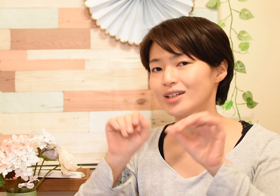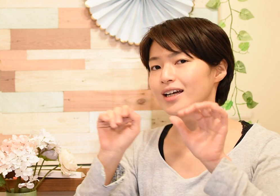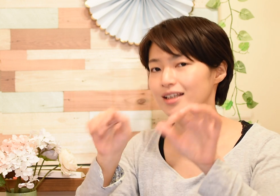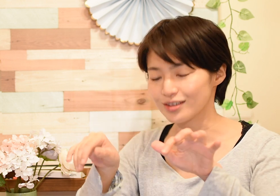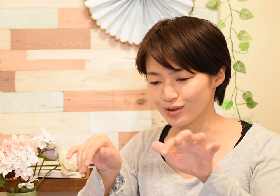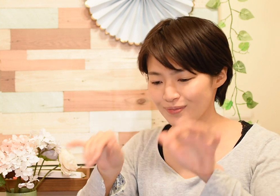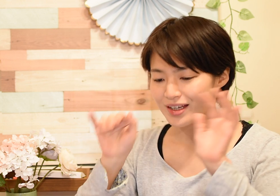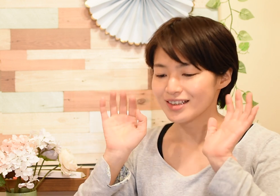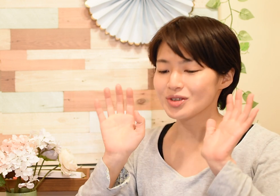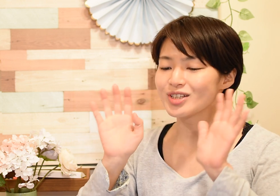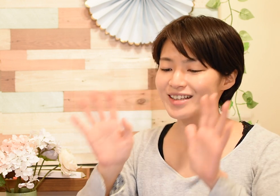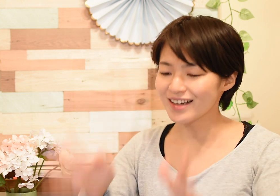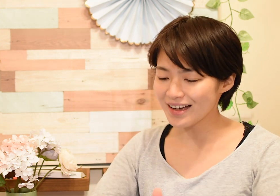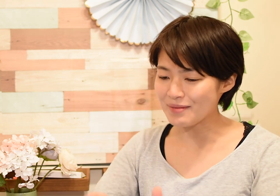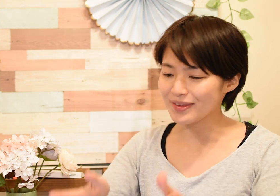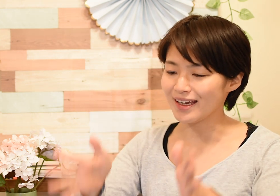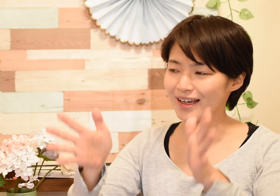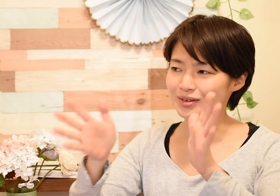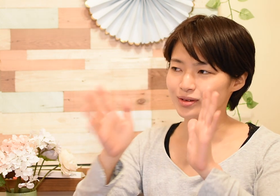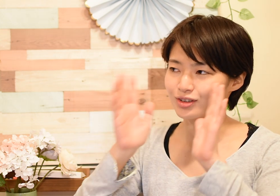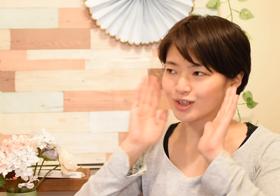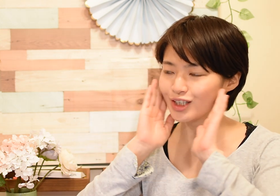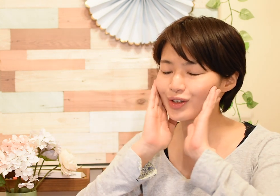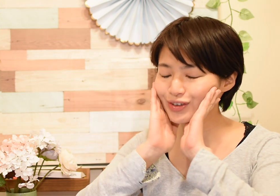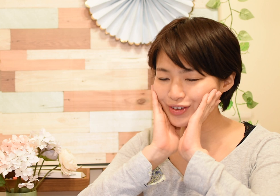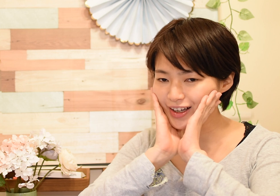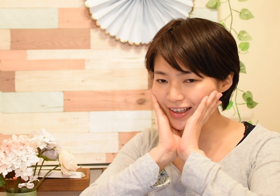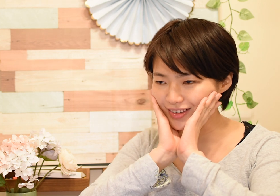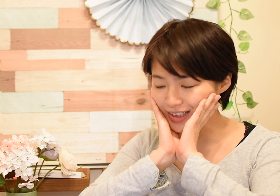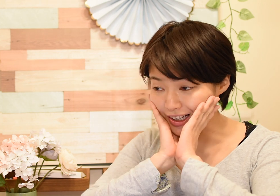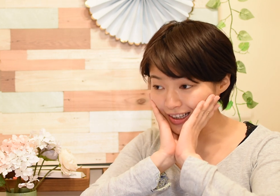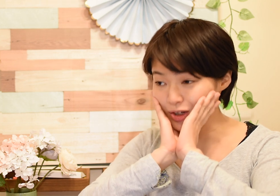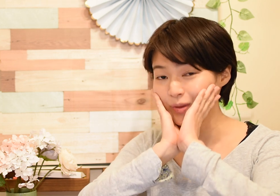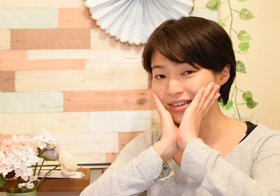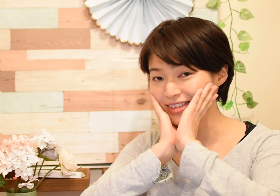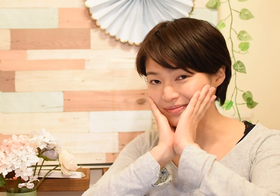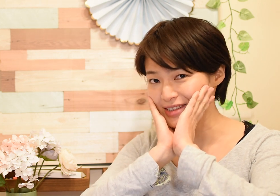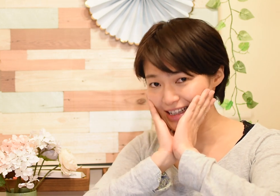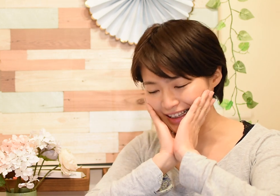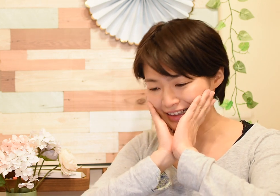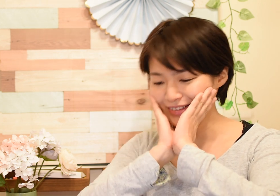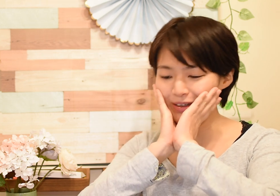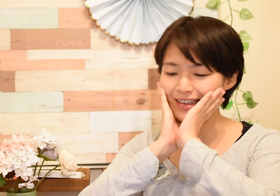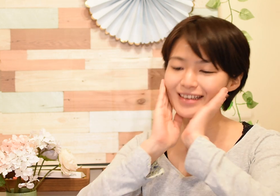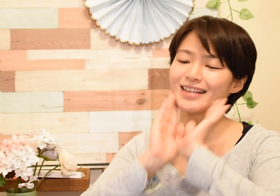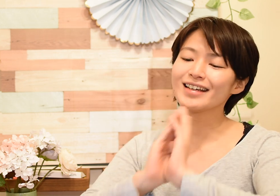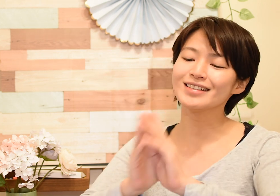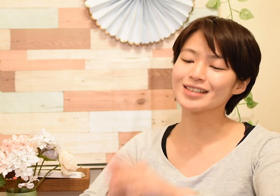ル変えたんですよそしたら昨日の動画のコメント欄ぜひご覧いただきたいんです